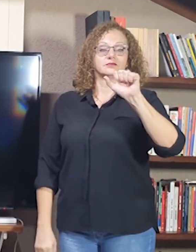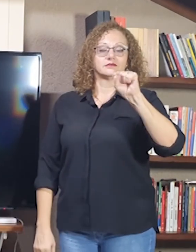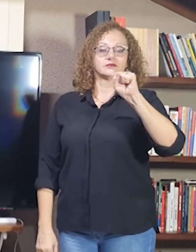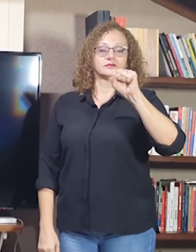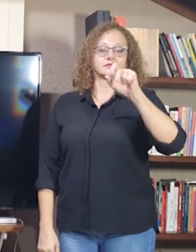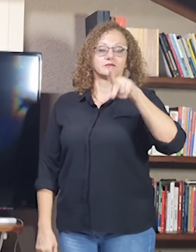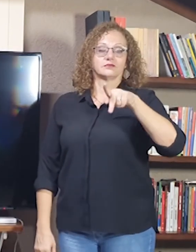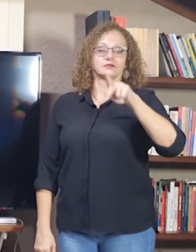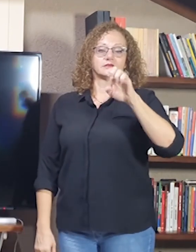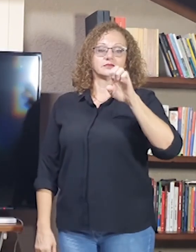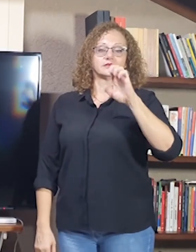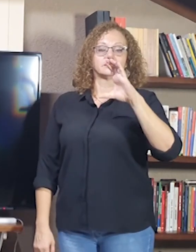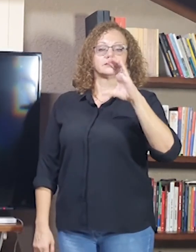O aspecto.